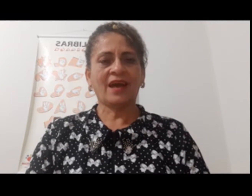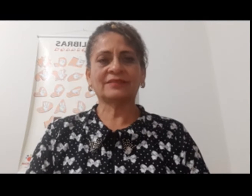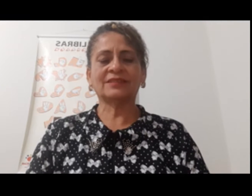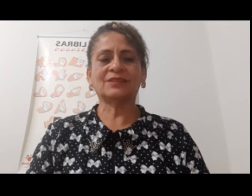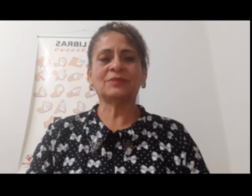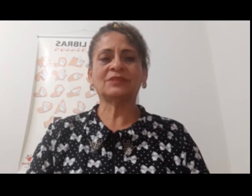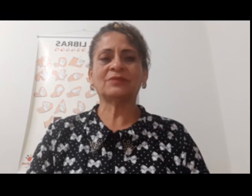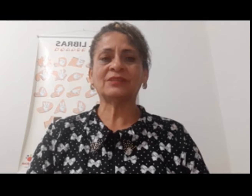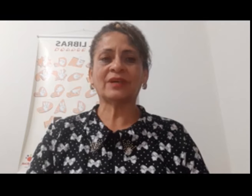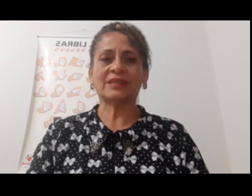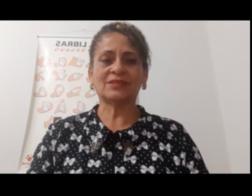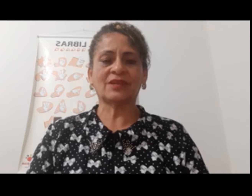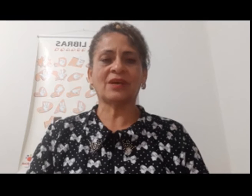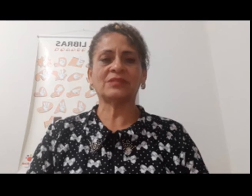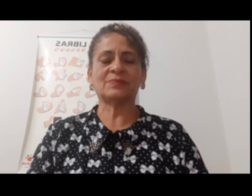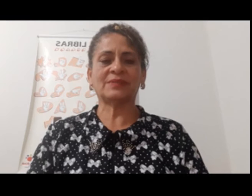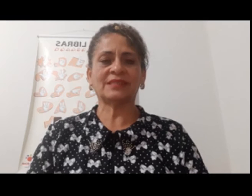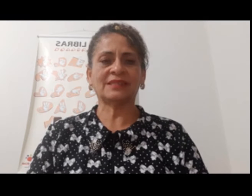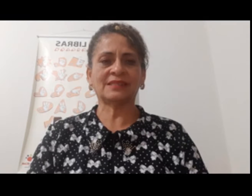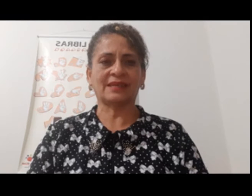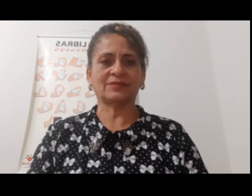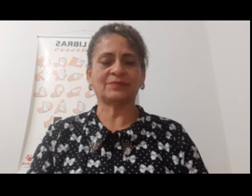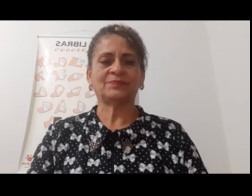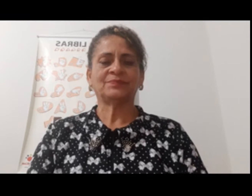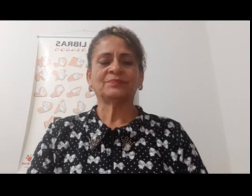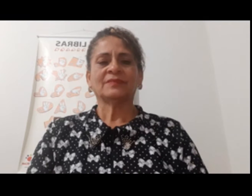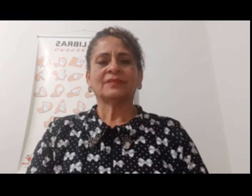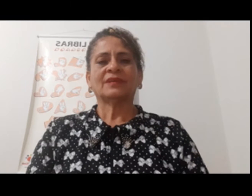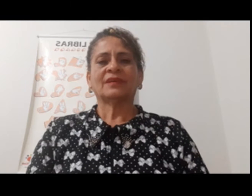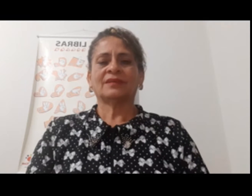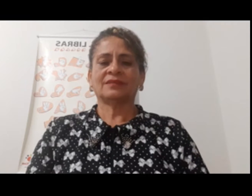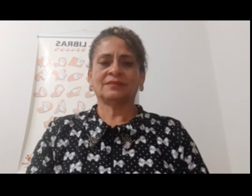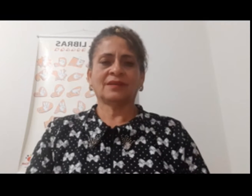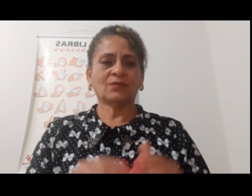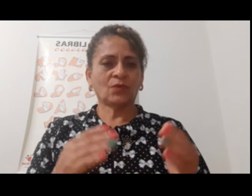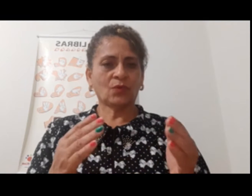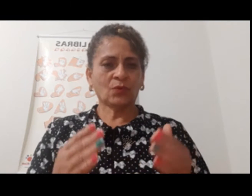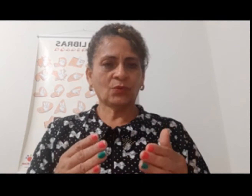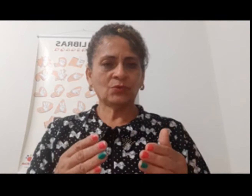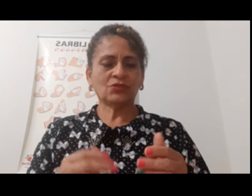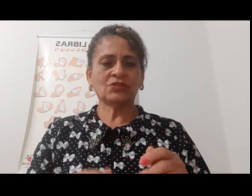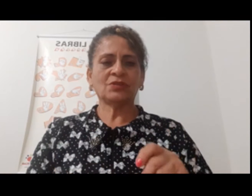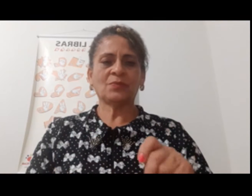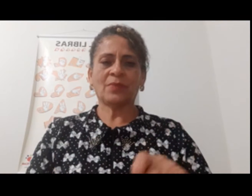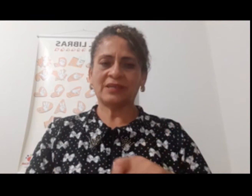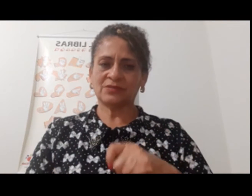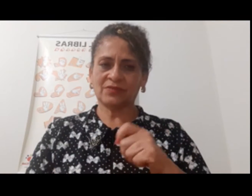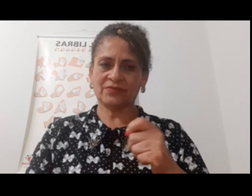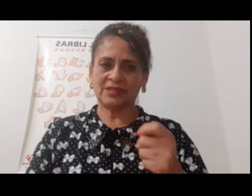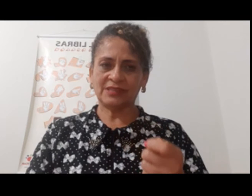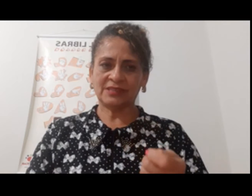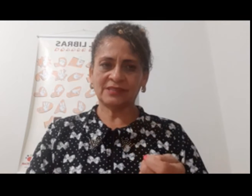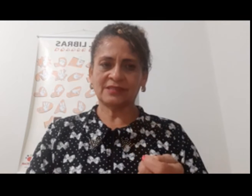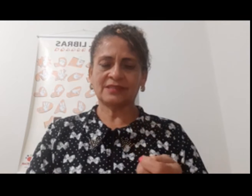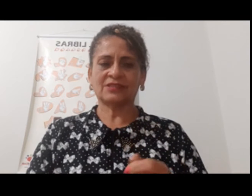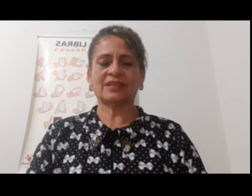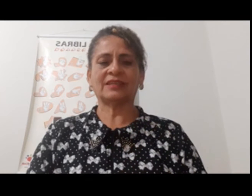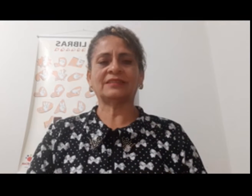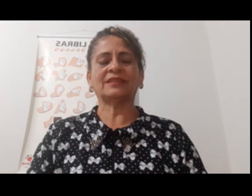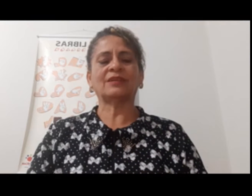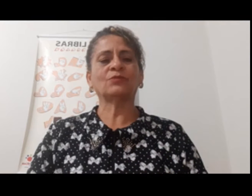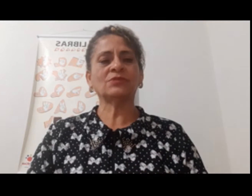Atendimento Educacional Especializado. Então, hoje, mais uma vez,